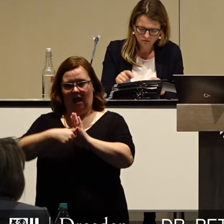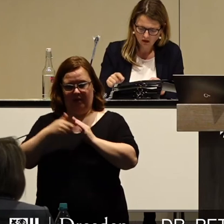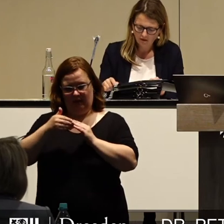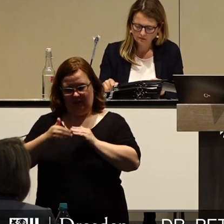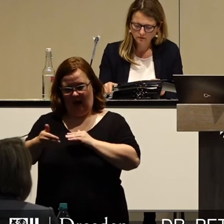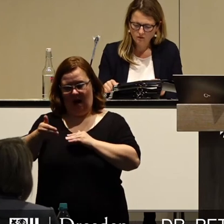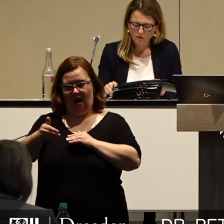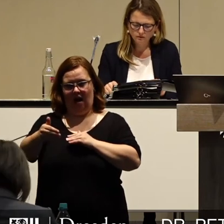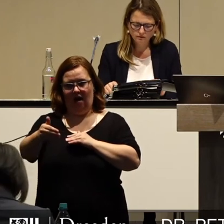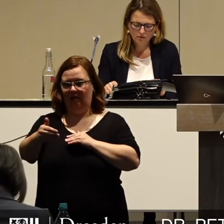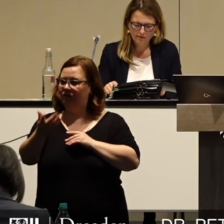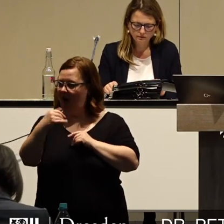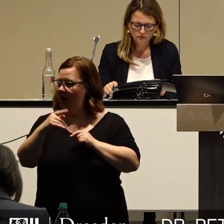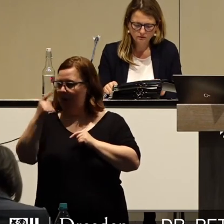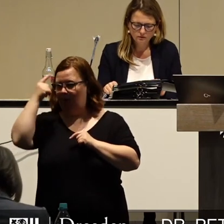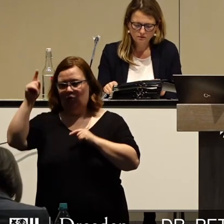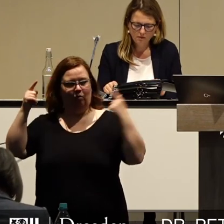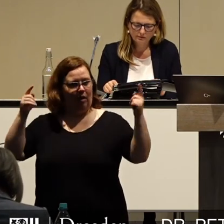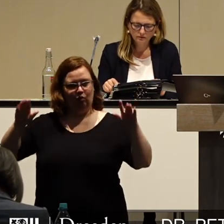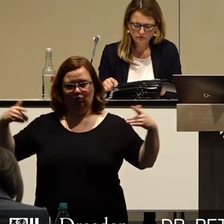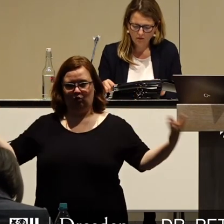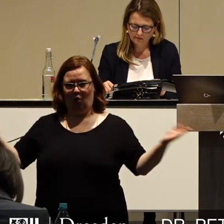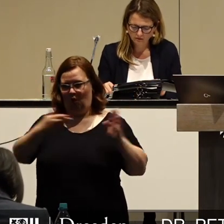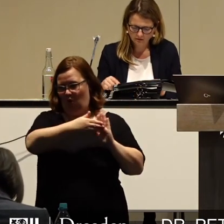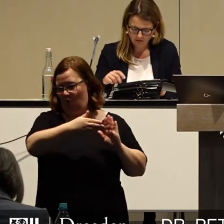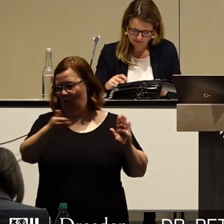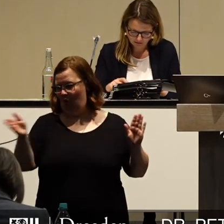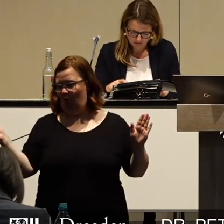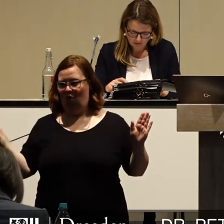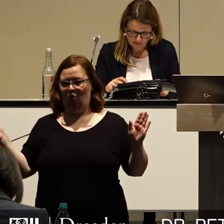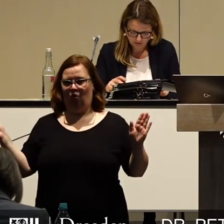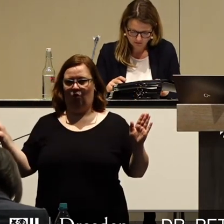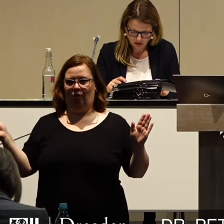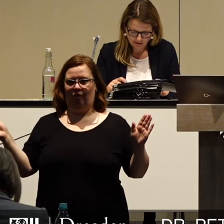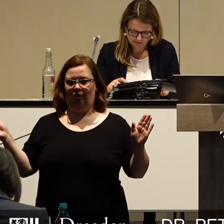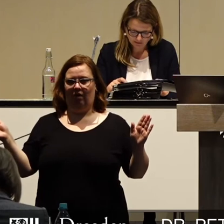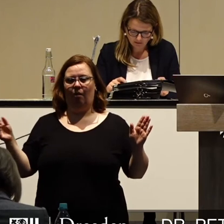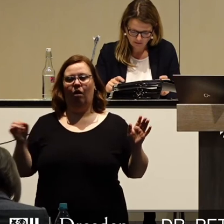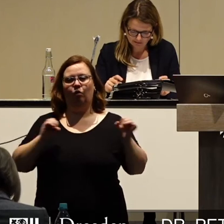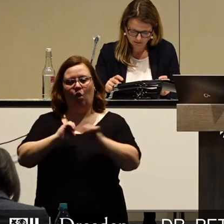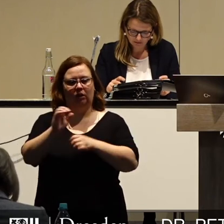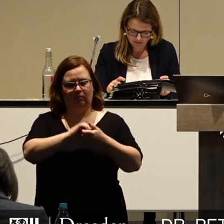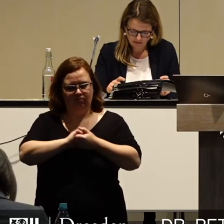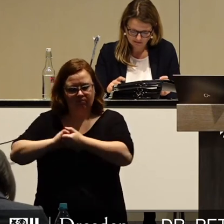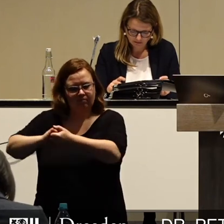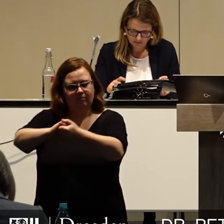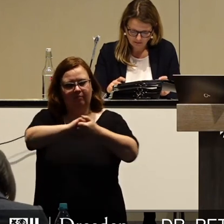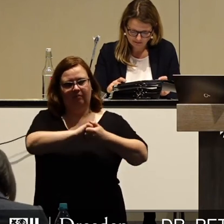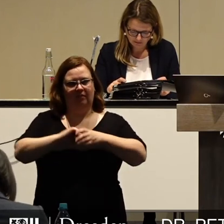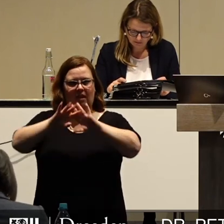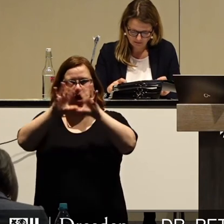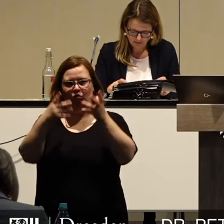bei aller Unterschiedlichkeit der Meinungen in diesem Hause hier einen Haushalt miteinander